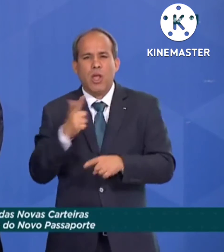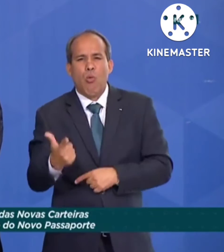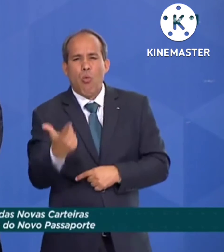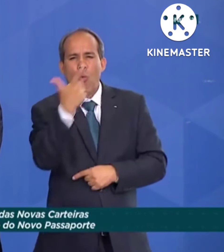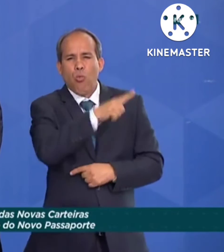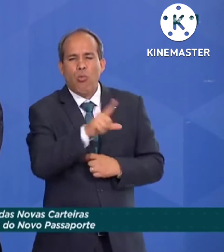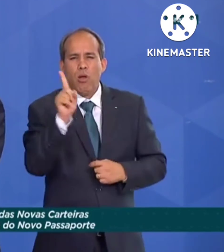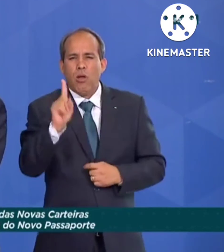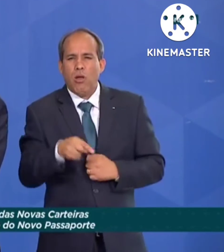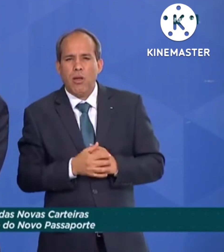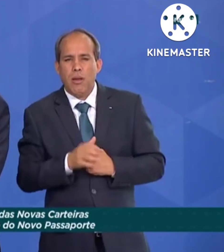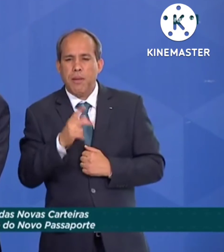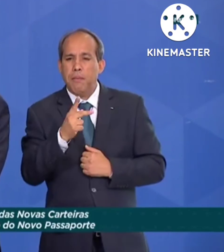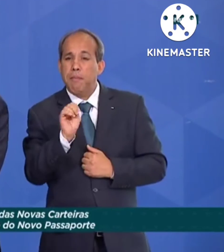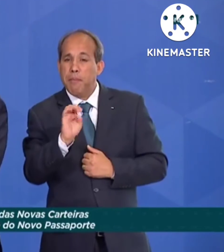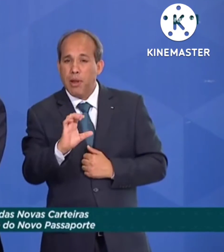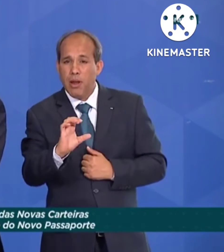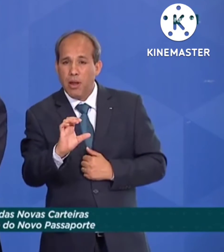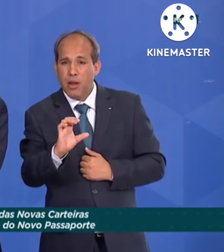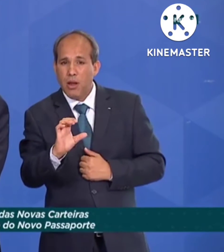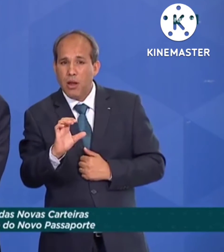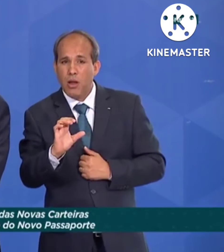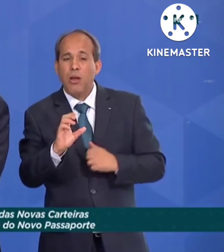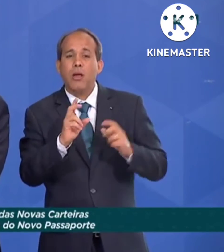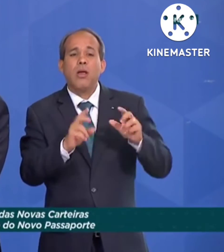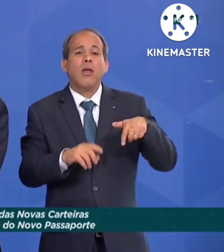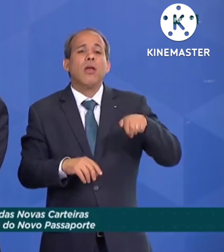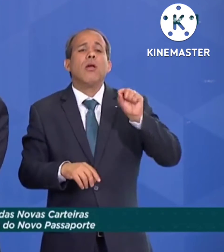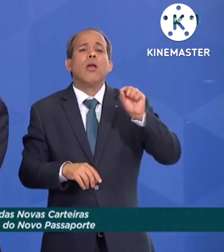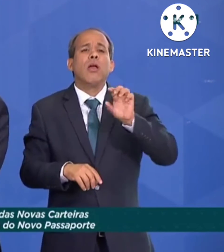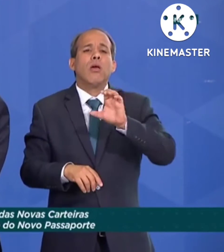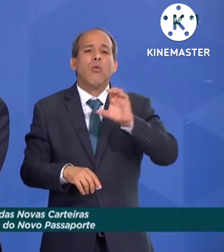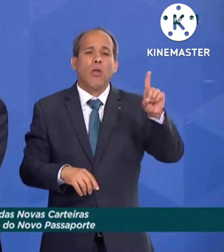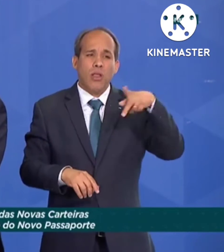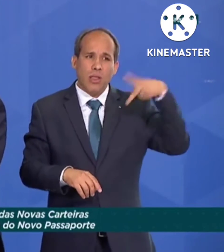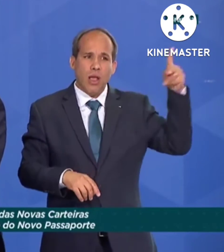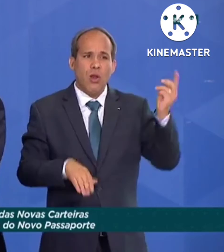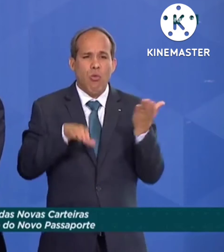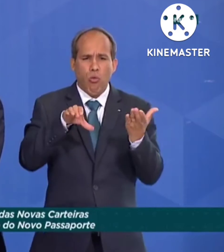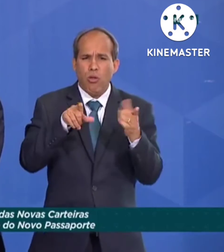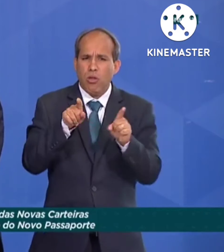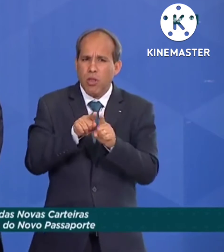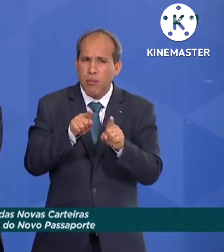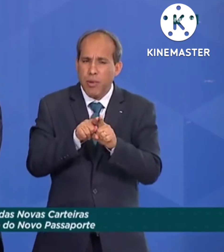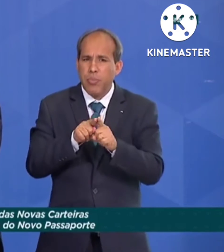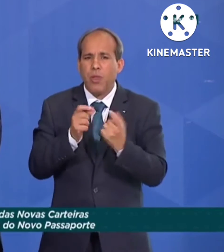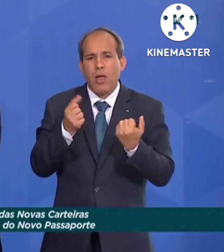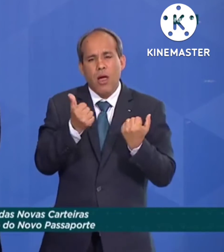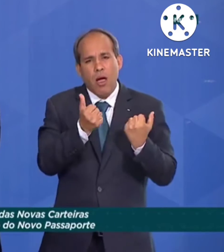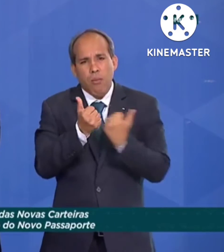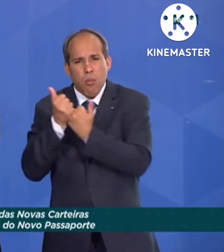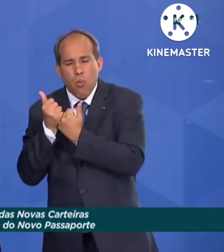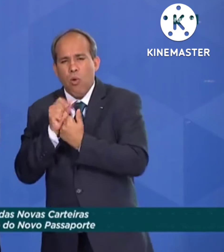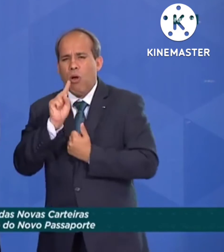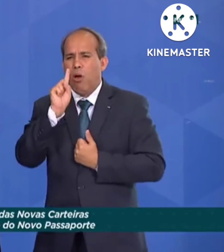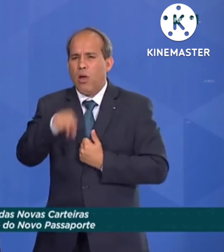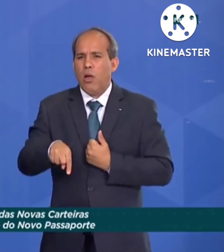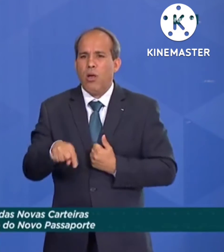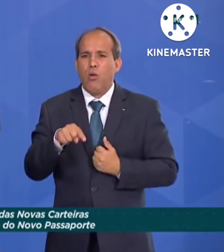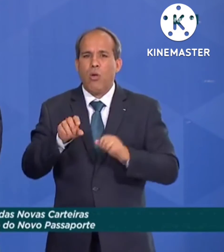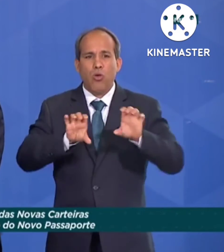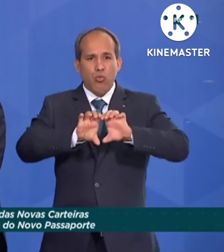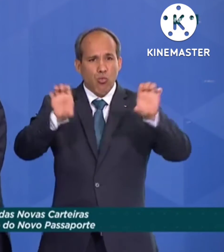uma PEC, coordenada pelo Congresso também, auxiliando o nosso